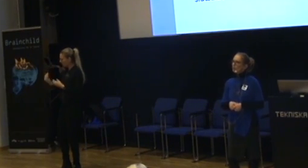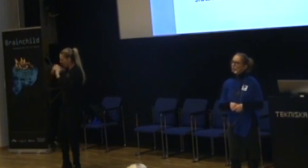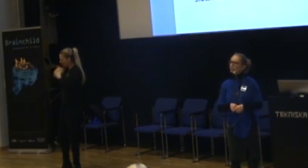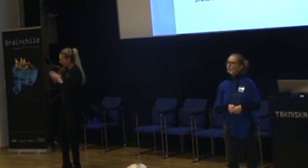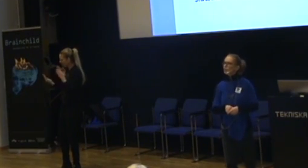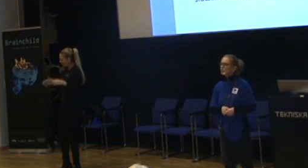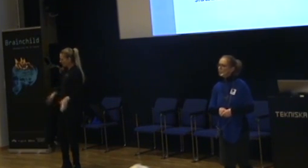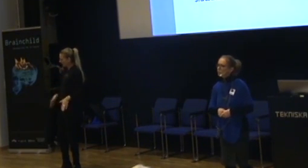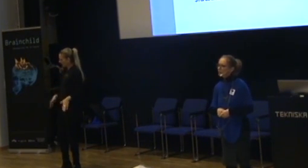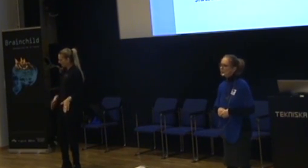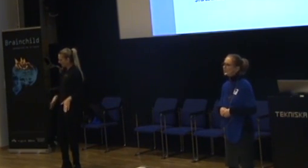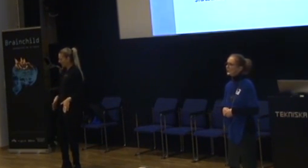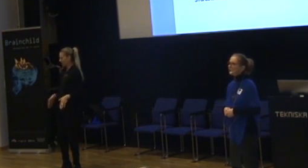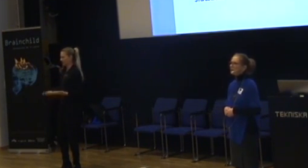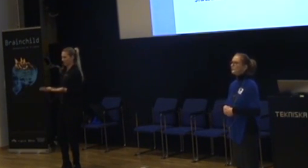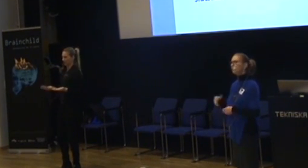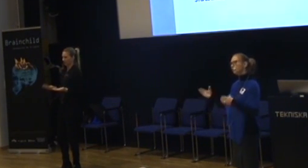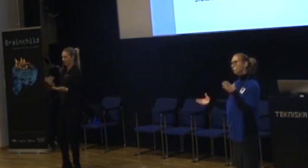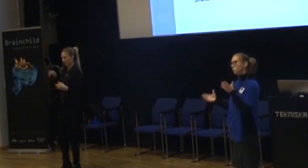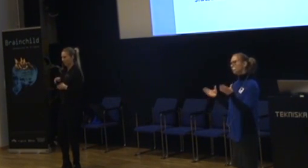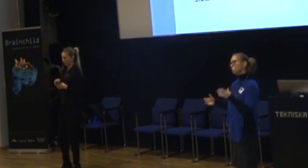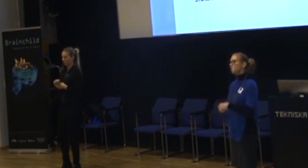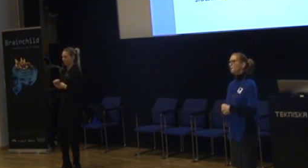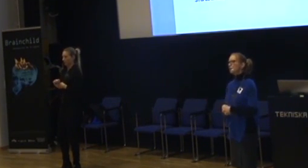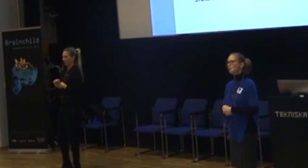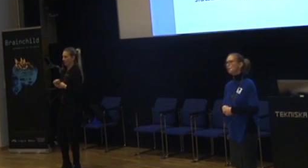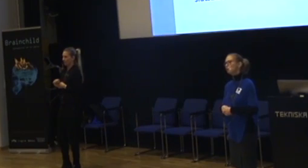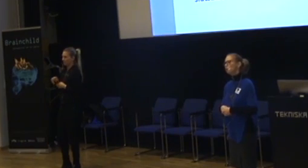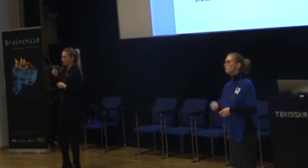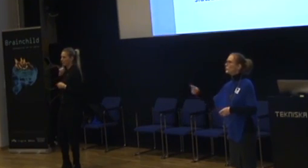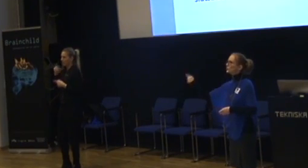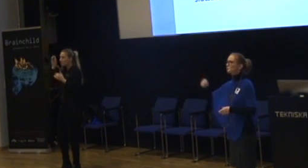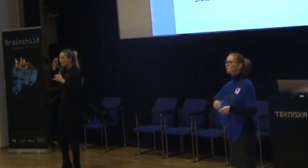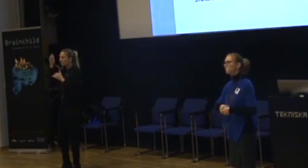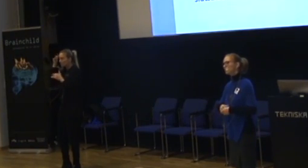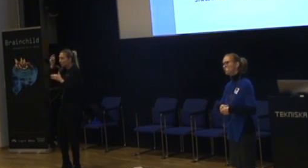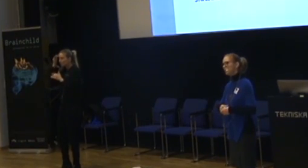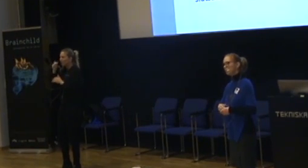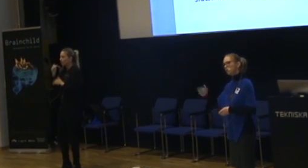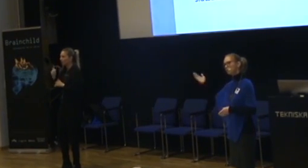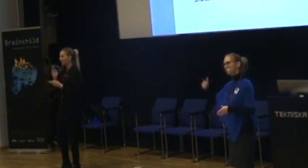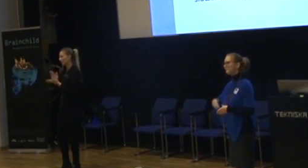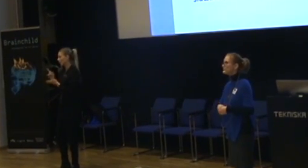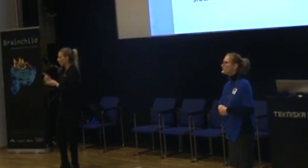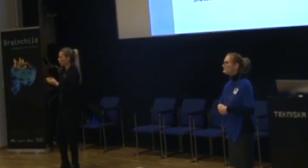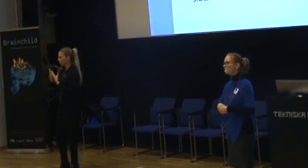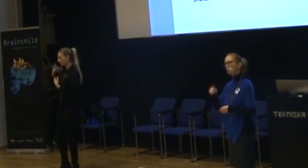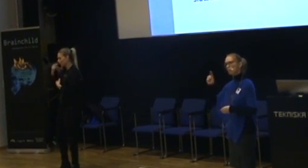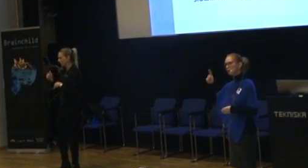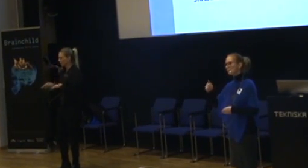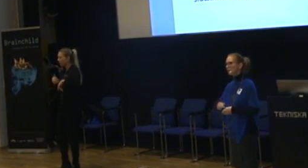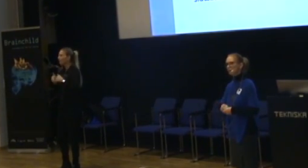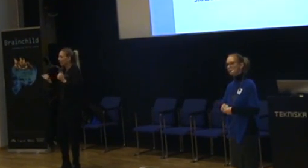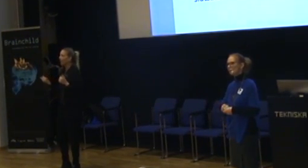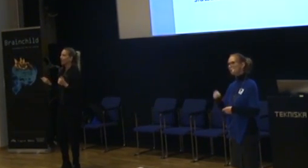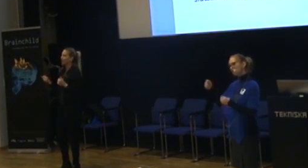Grey of the Day tar upp till exempel. Det är sådana där lite kluringar som är lite kul. Nu löser hon det säkert sådär. Men kommer